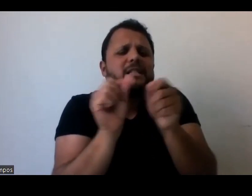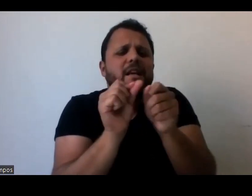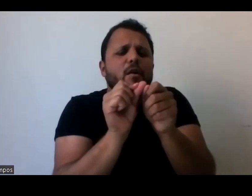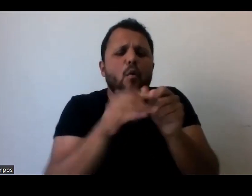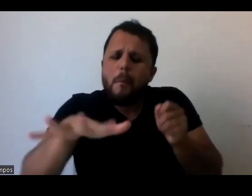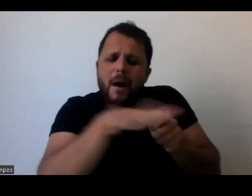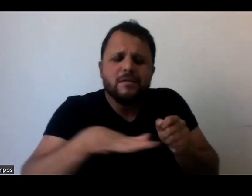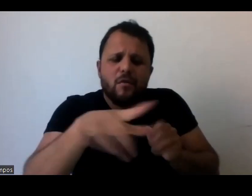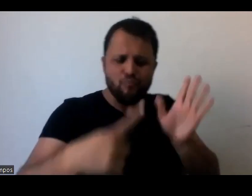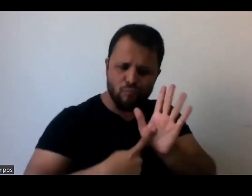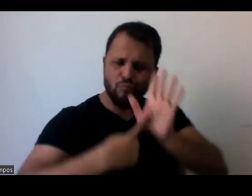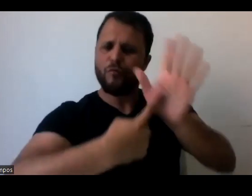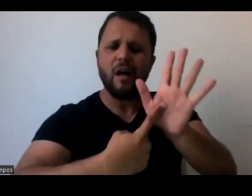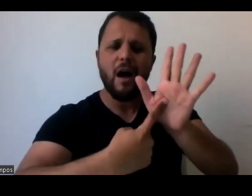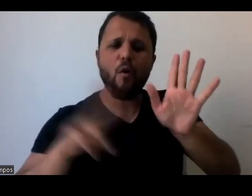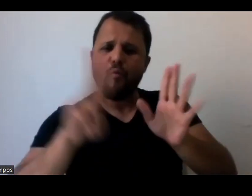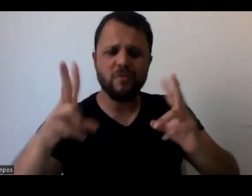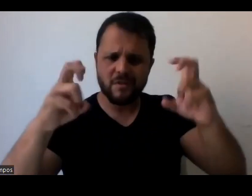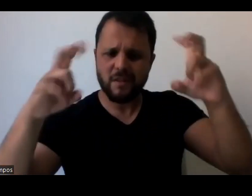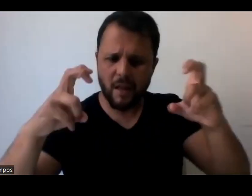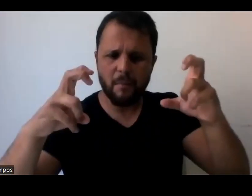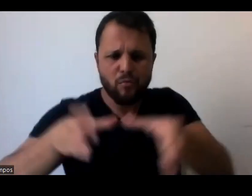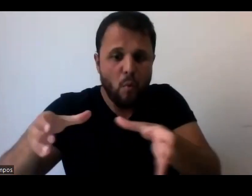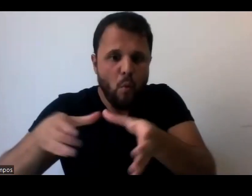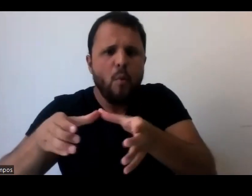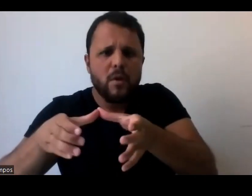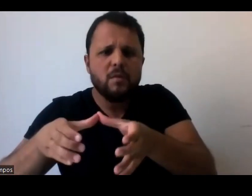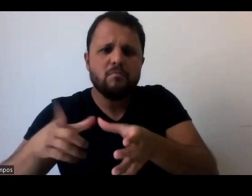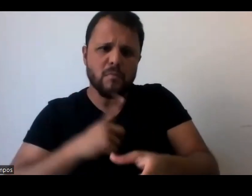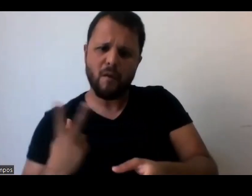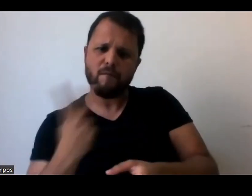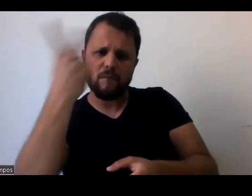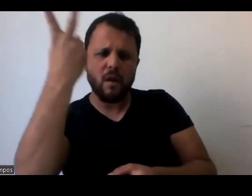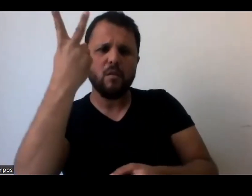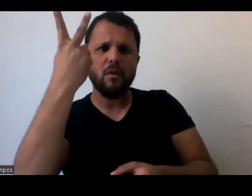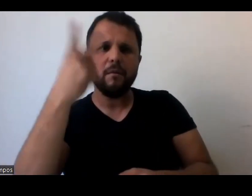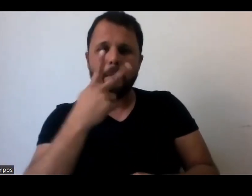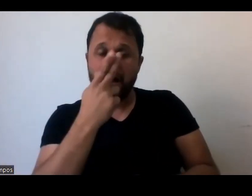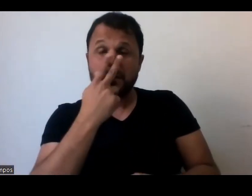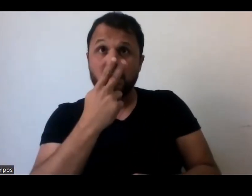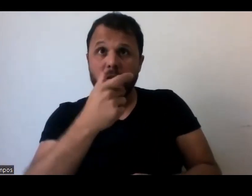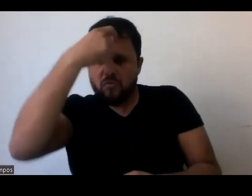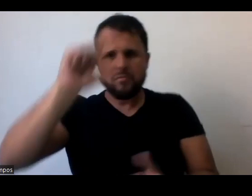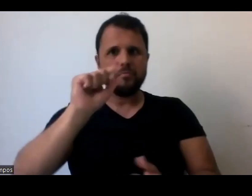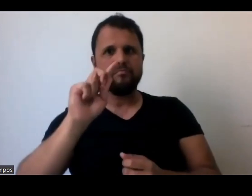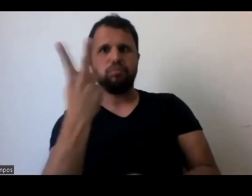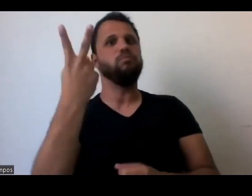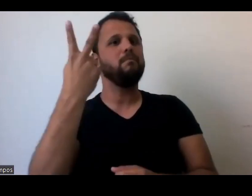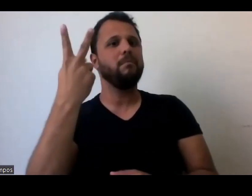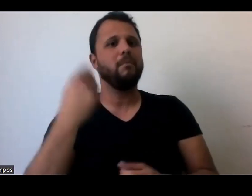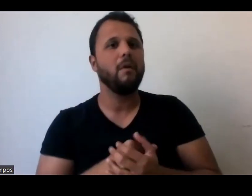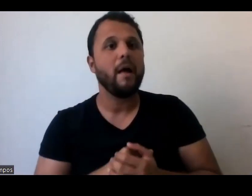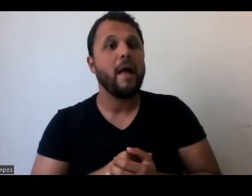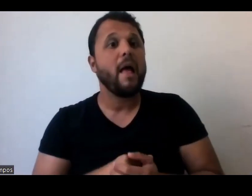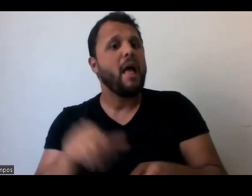contar uma coisa pra você também, sabe, Cássio, Bel, Maria Eugênia, eu, né, dou muitos cursos de eliminação de